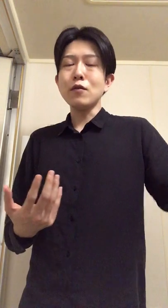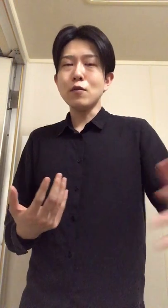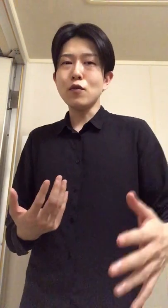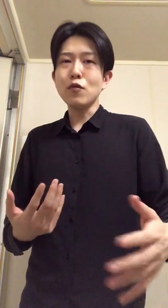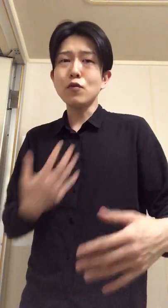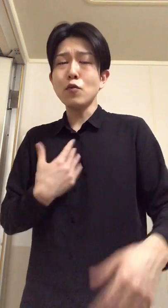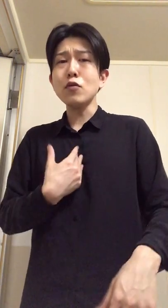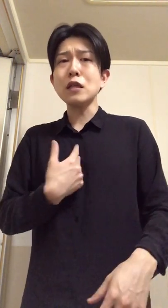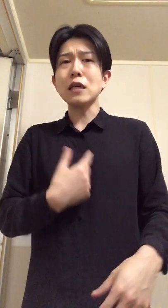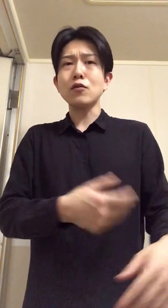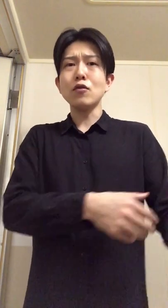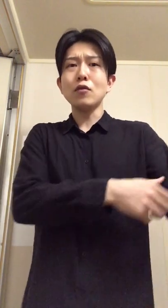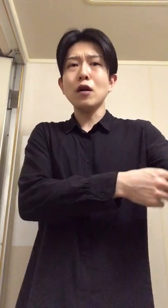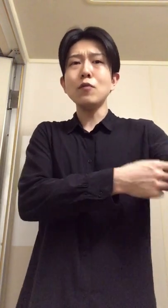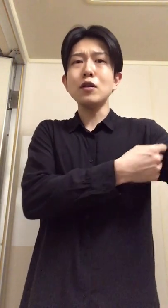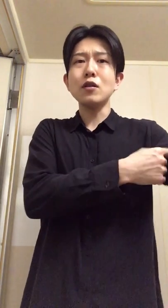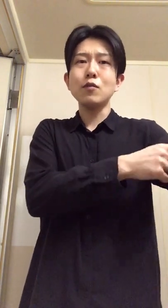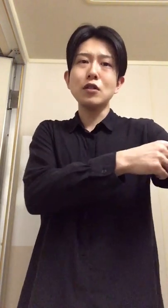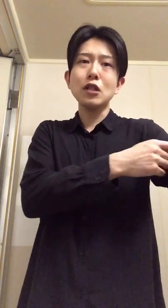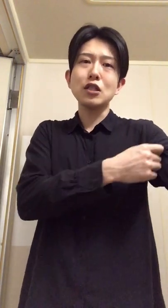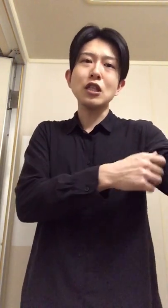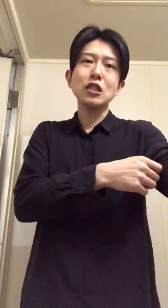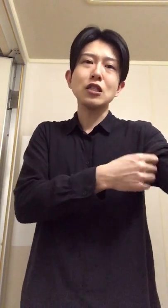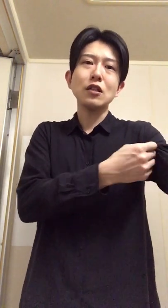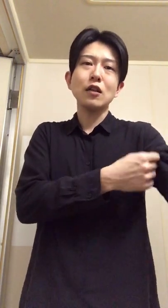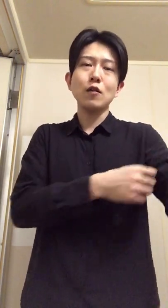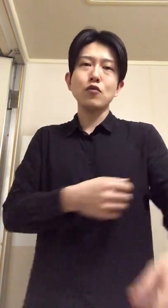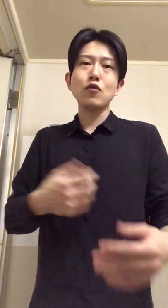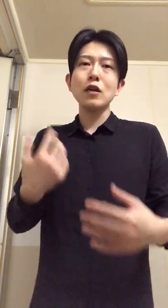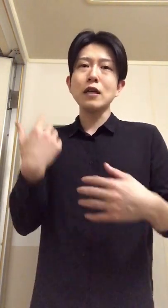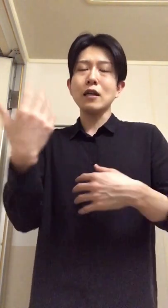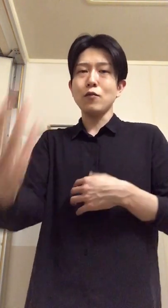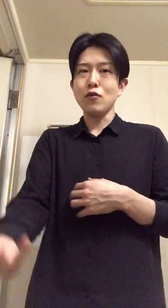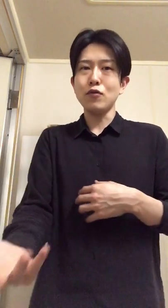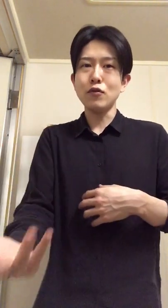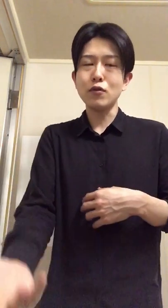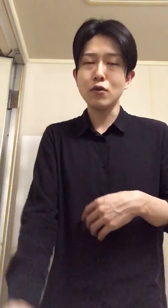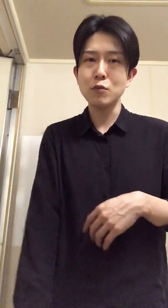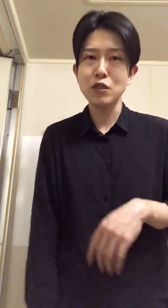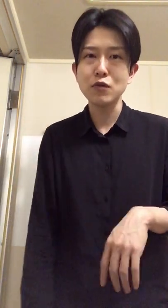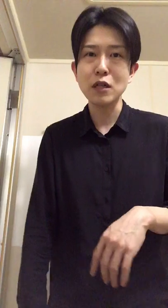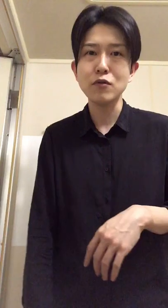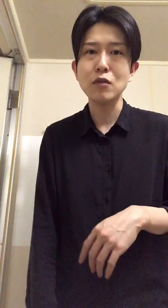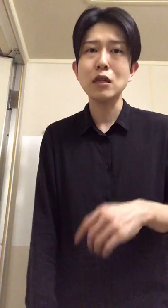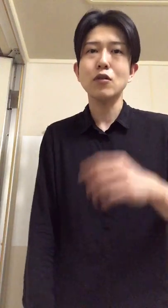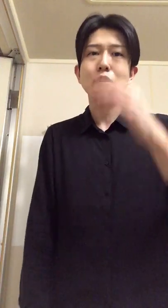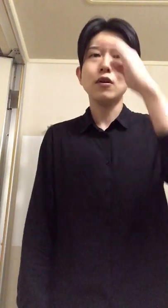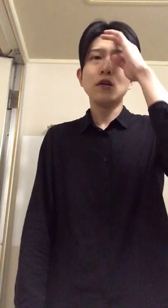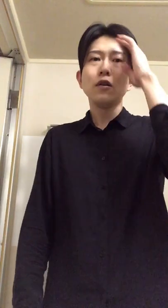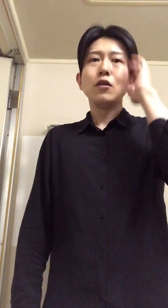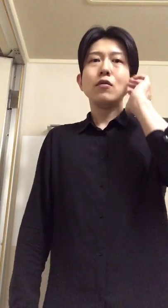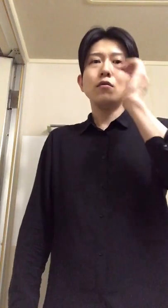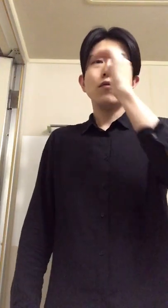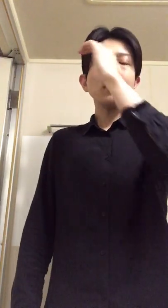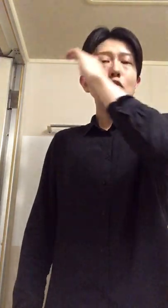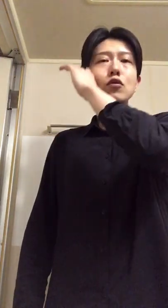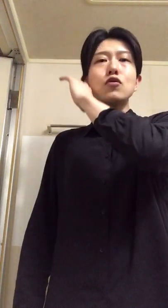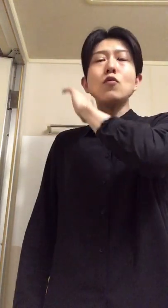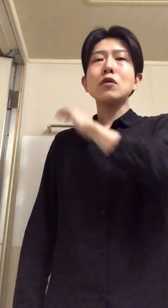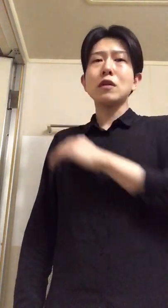思ってたけどあんまりだってみんな指摘しないからもうしょうがないから俺自分から言ってるけど俺は本当にそう思ってる